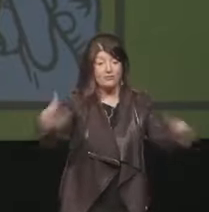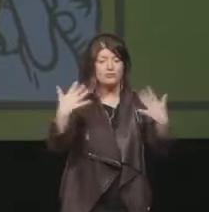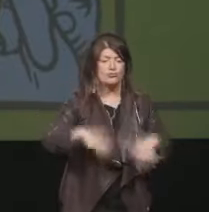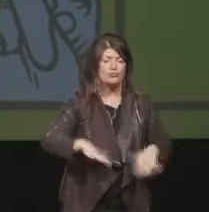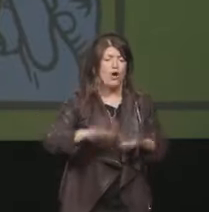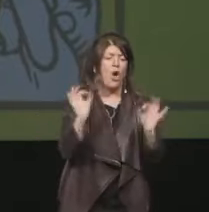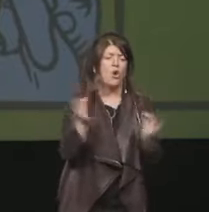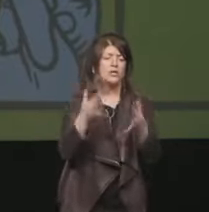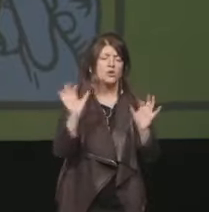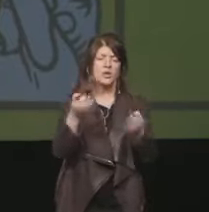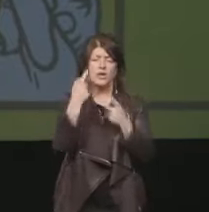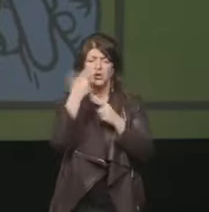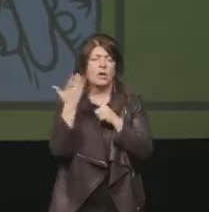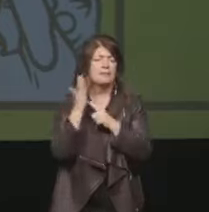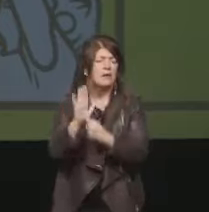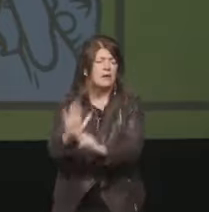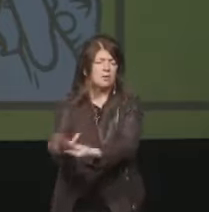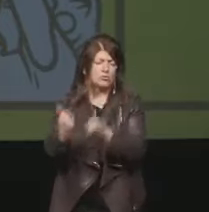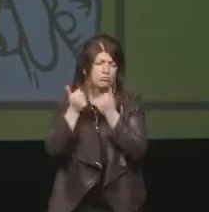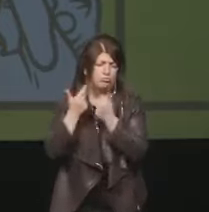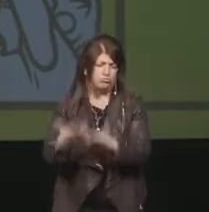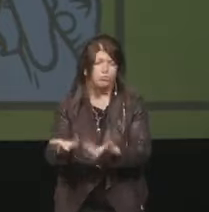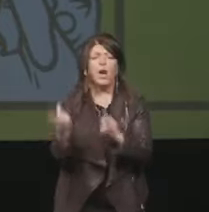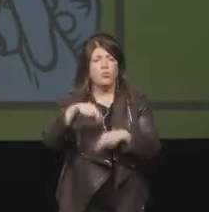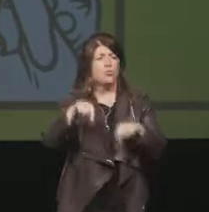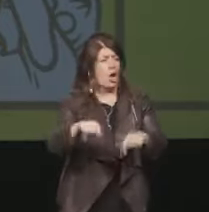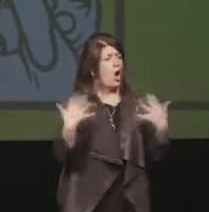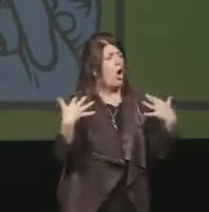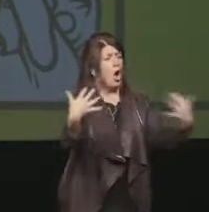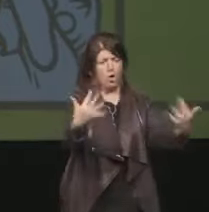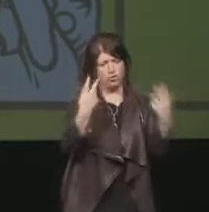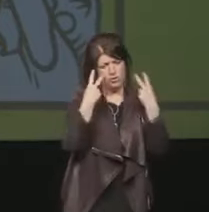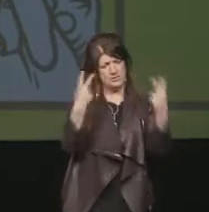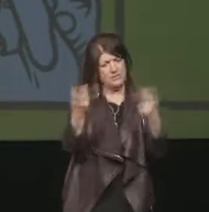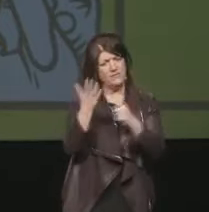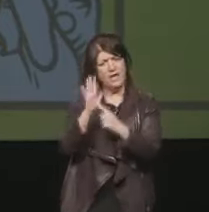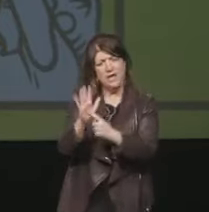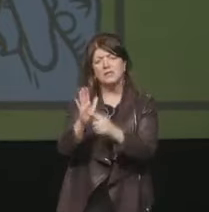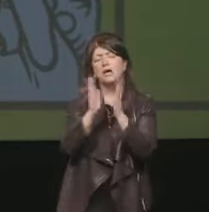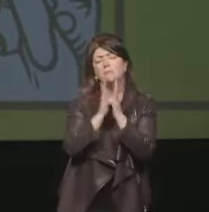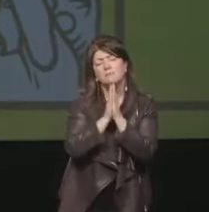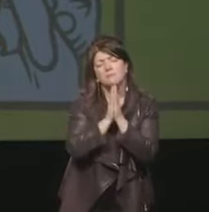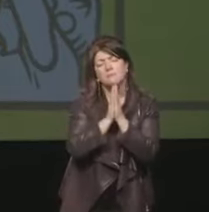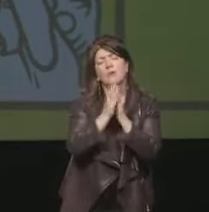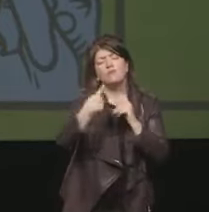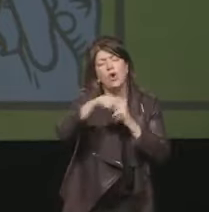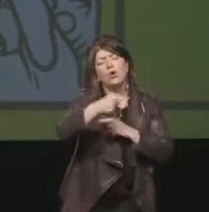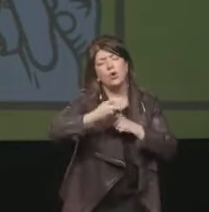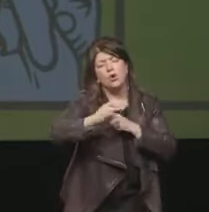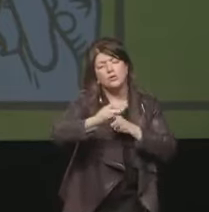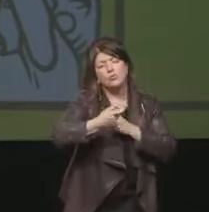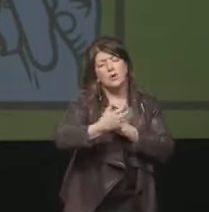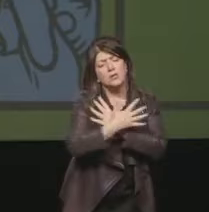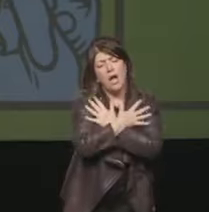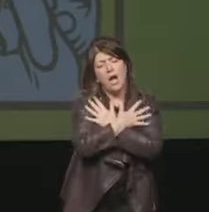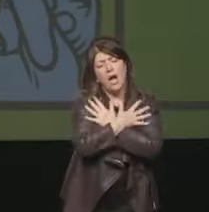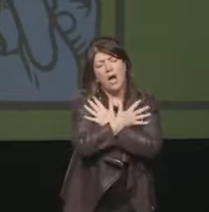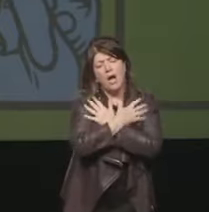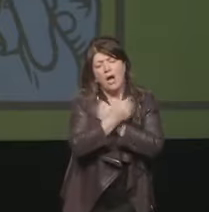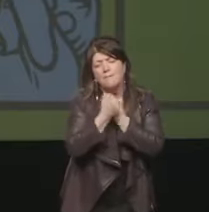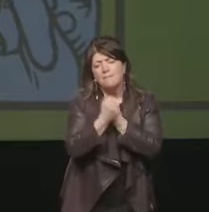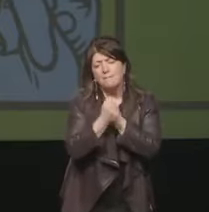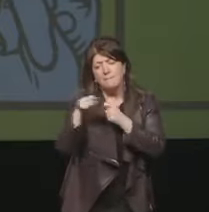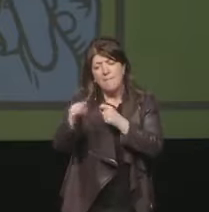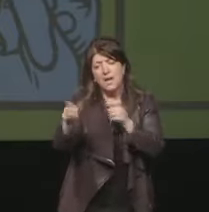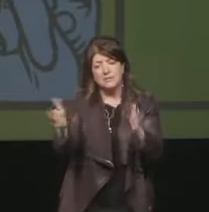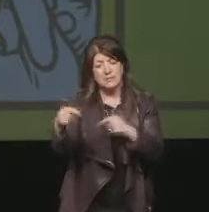dimostrato e anche oggi lo dimostrate, di continuare ad amare il vostro salone, il nostro salone, di quell